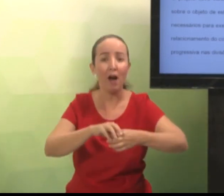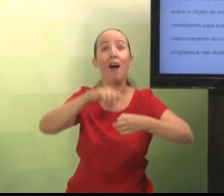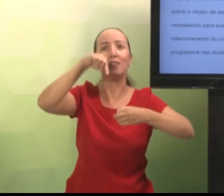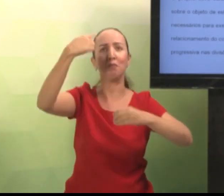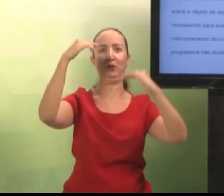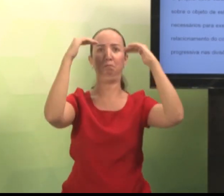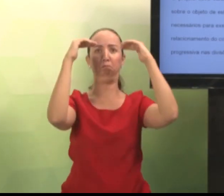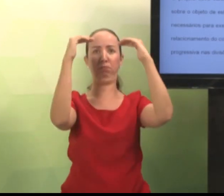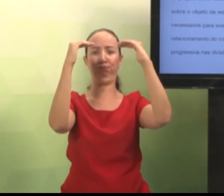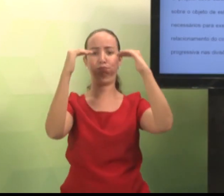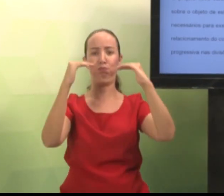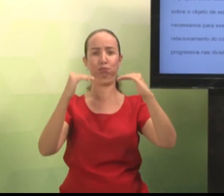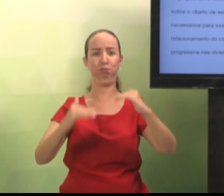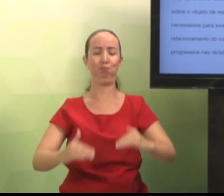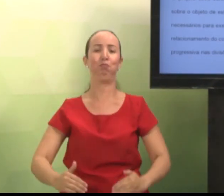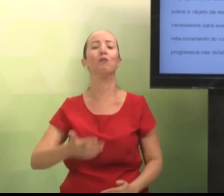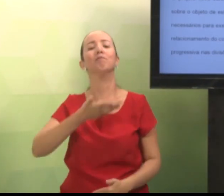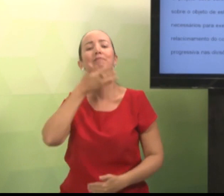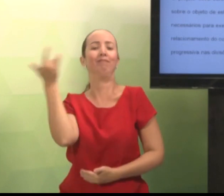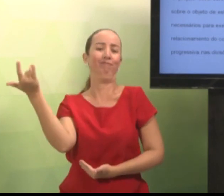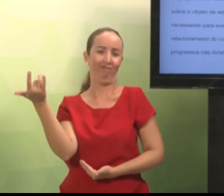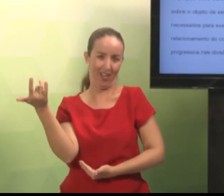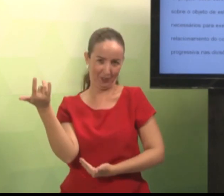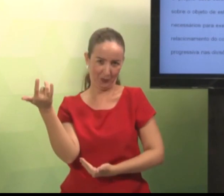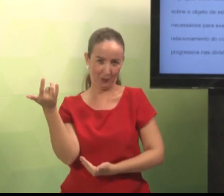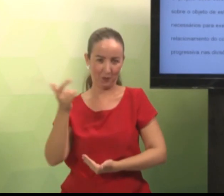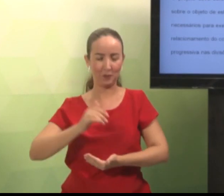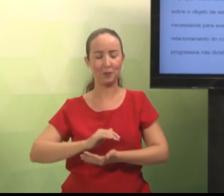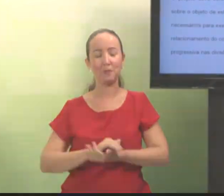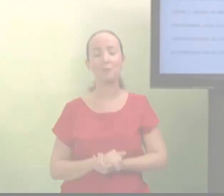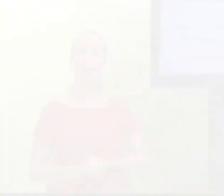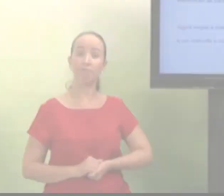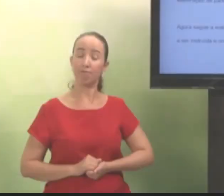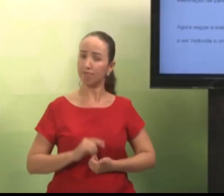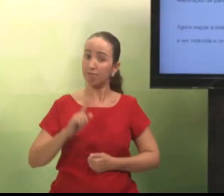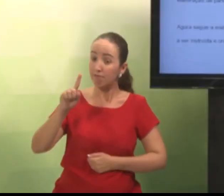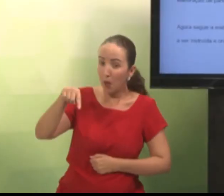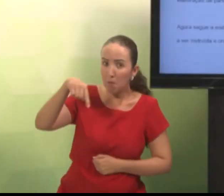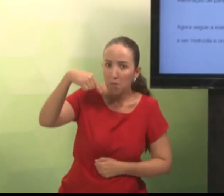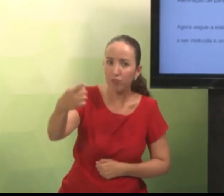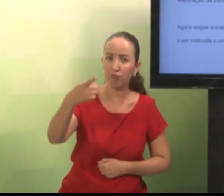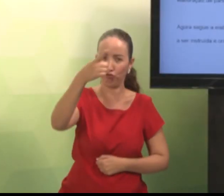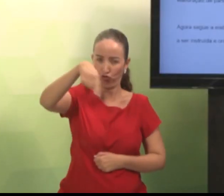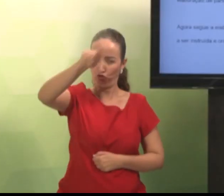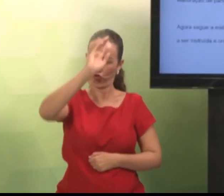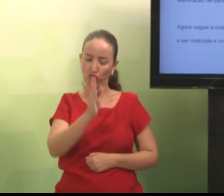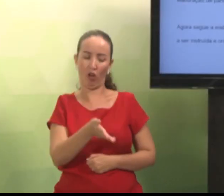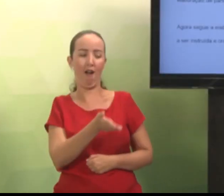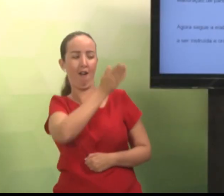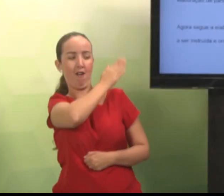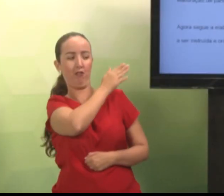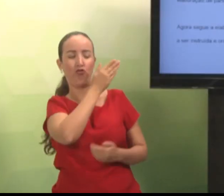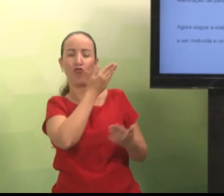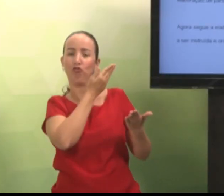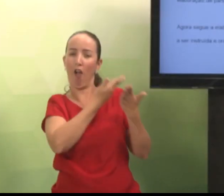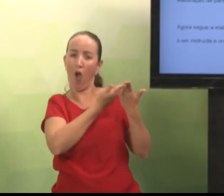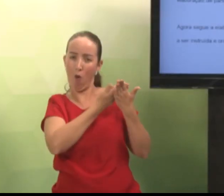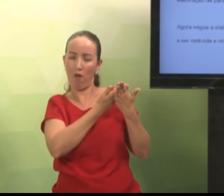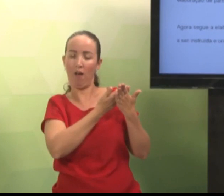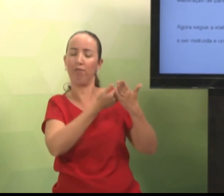trabalho. Vai ficar mais fácil esse passo a passo. Então, vocês